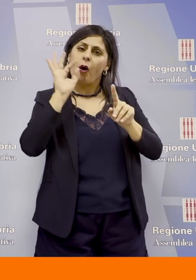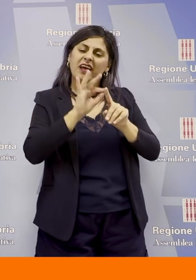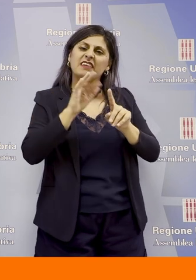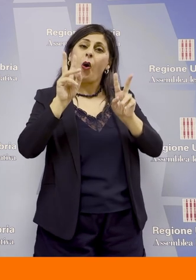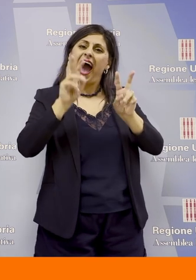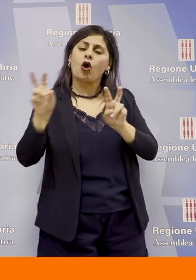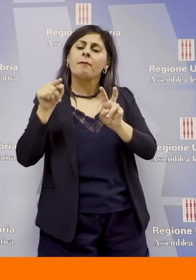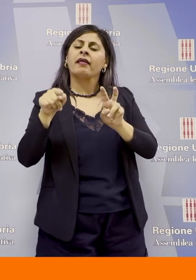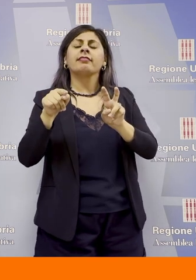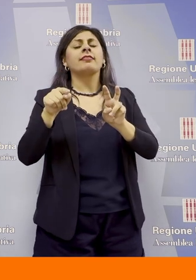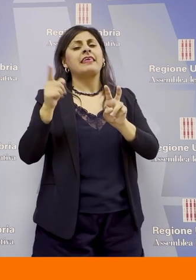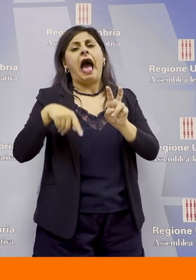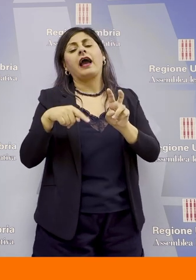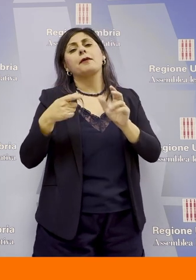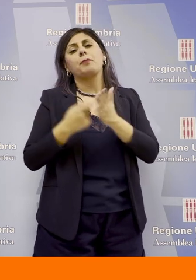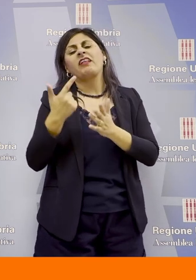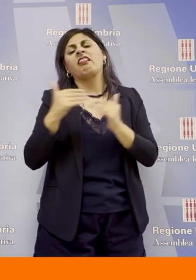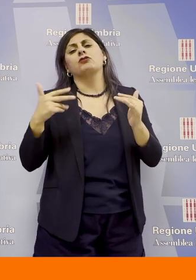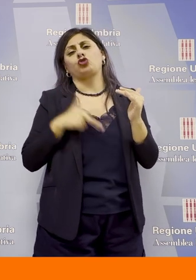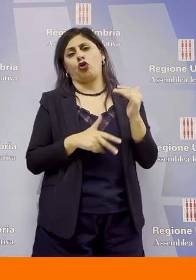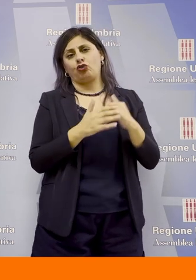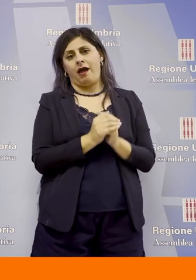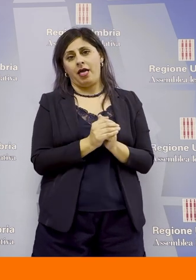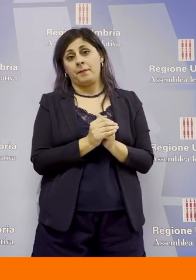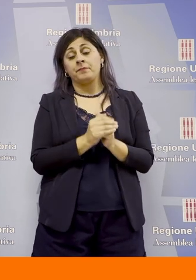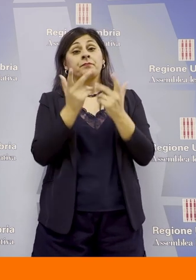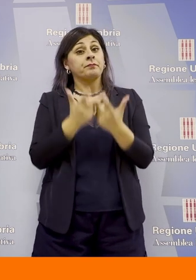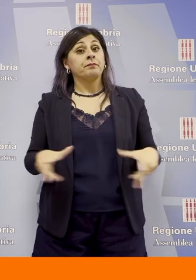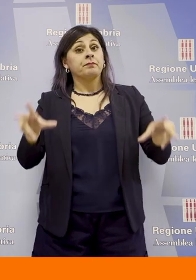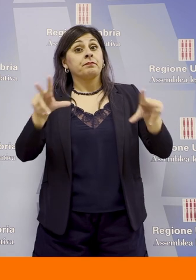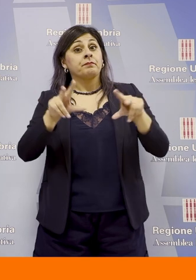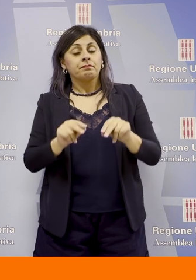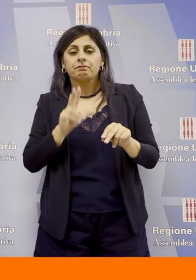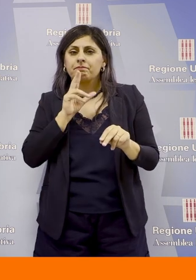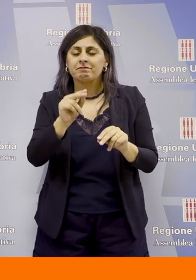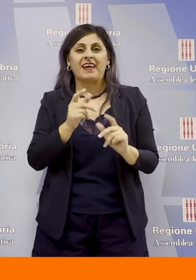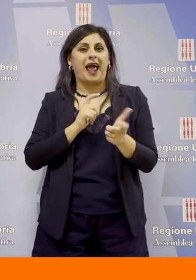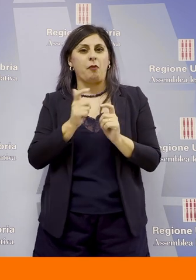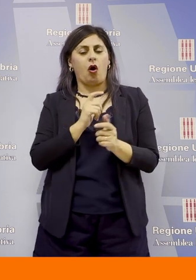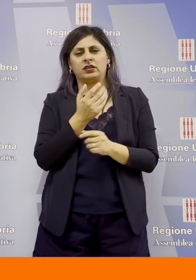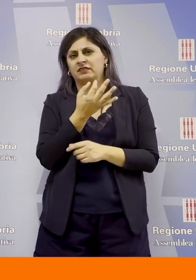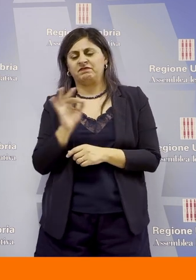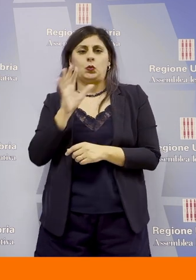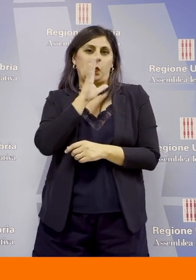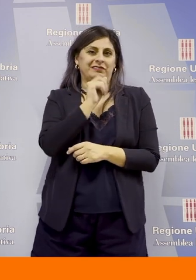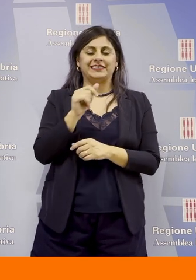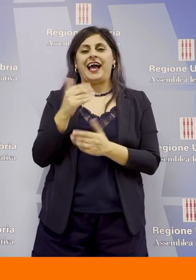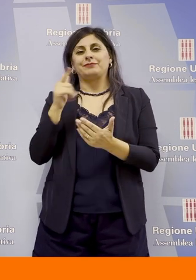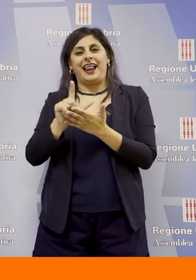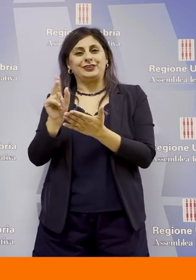rilevanza anche sociale A rimarcare il positivo e proficuo rapporto tra Università e Assemblea Legislativa